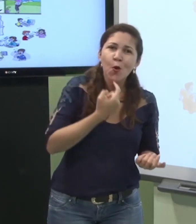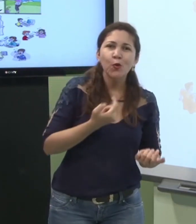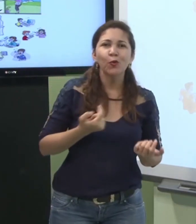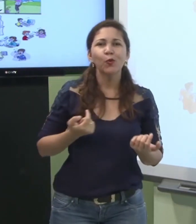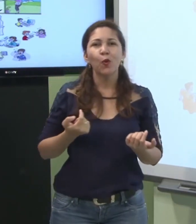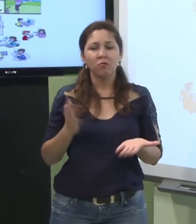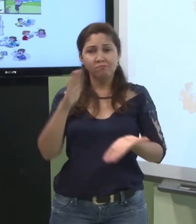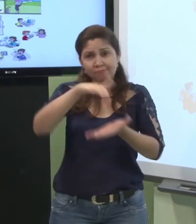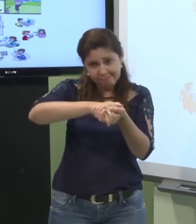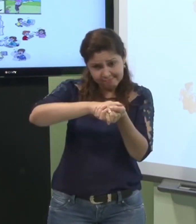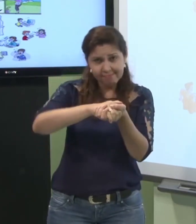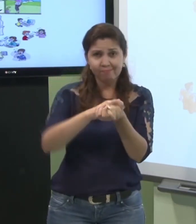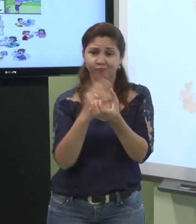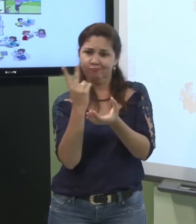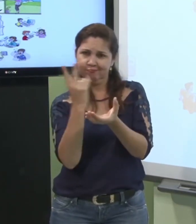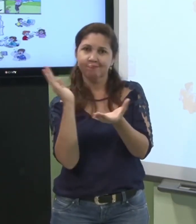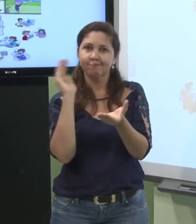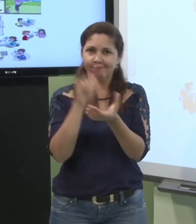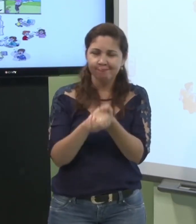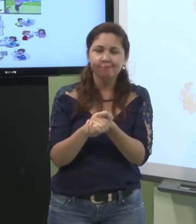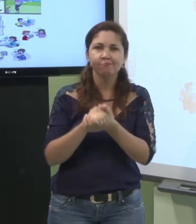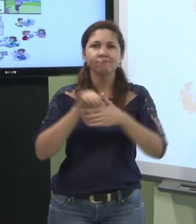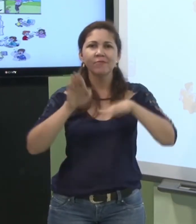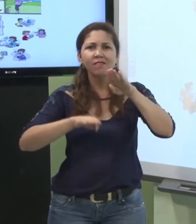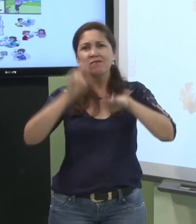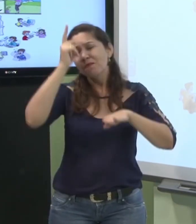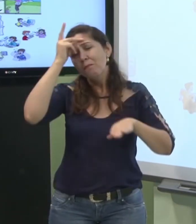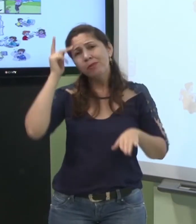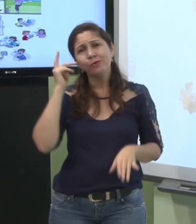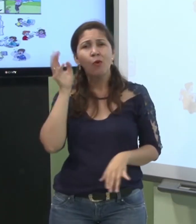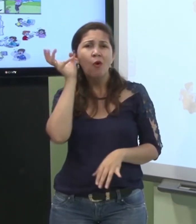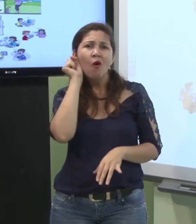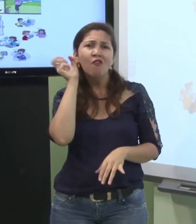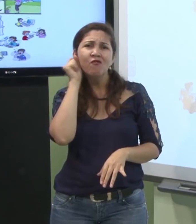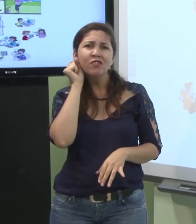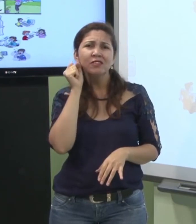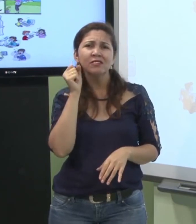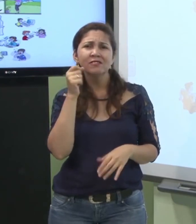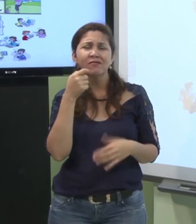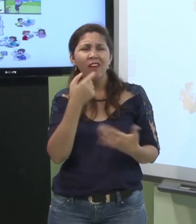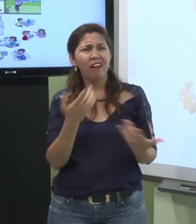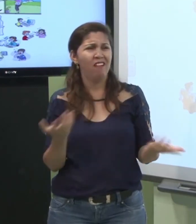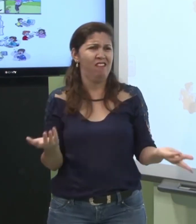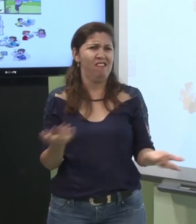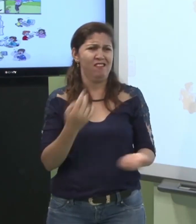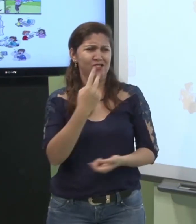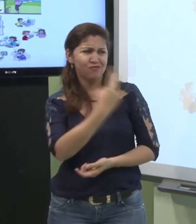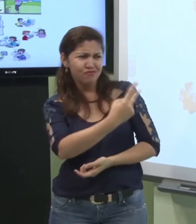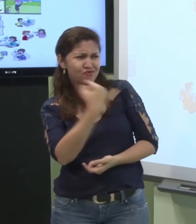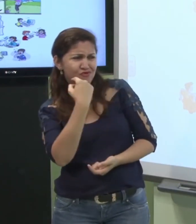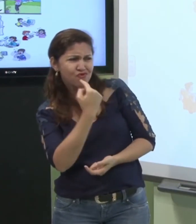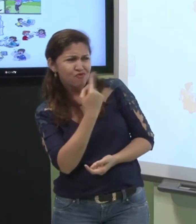Então, os surdos se casam. Aí os ouvintes falam, nossa, dois surdos se casaram?